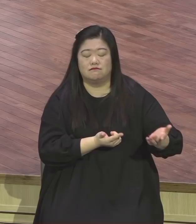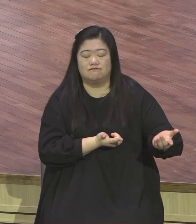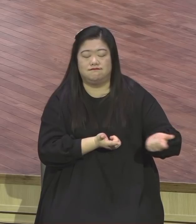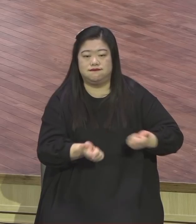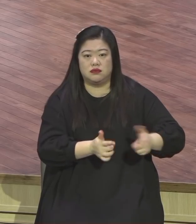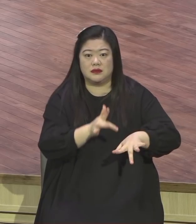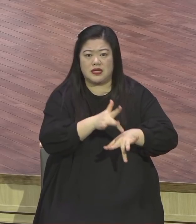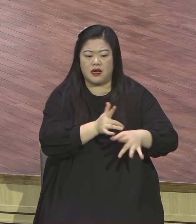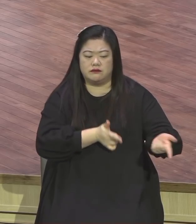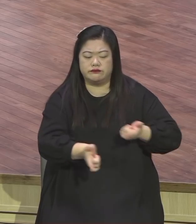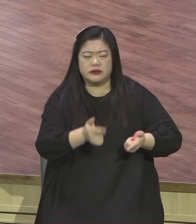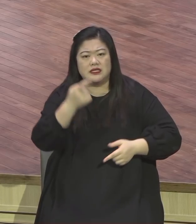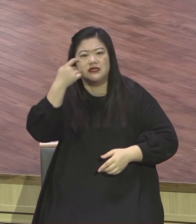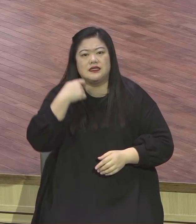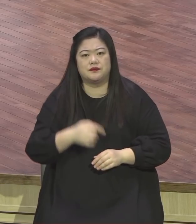그럼 요새 우리는 안 가는 겁니다.